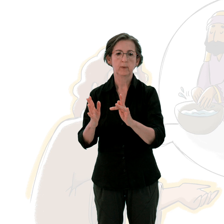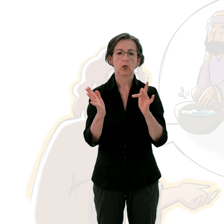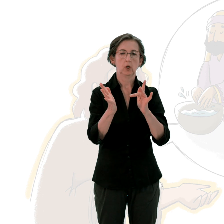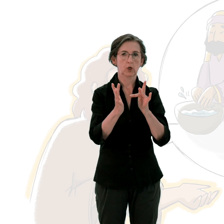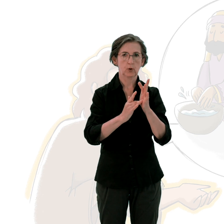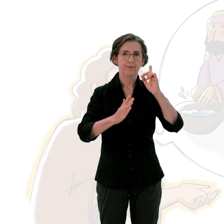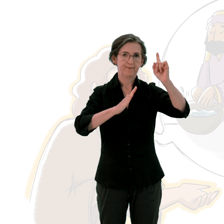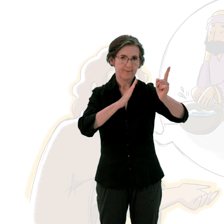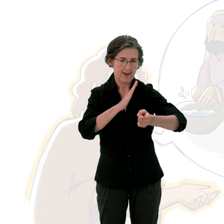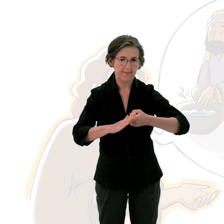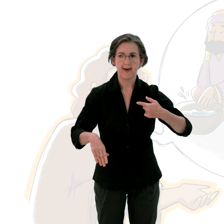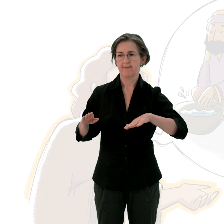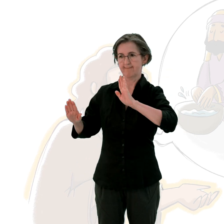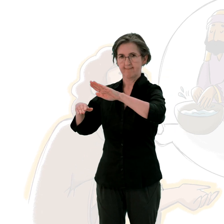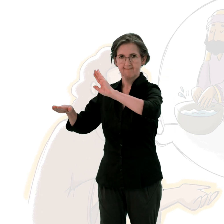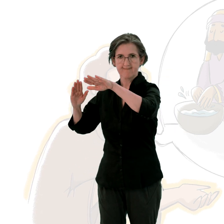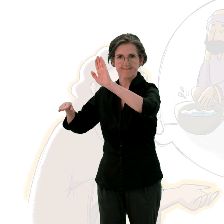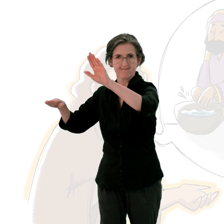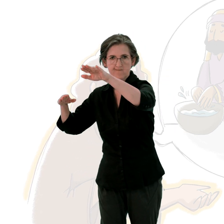Jésus appelle de nouveau la foule et il dit aux gens